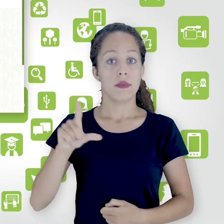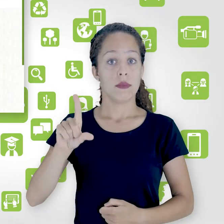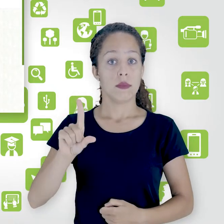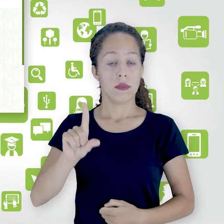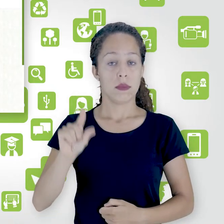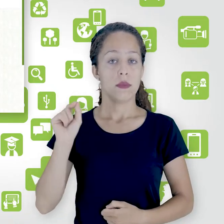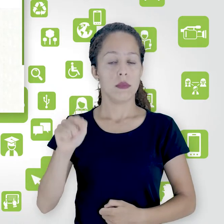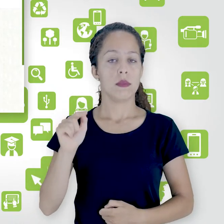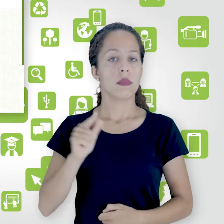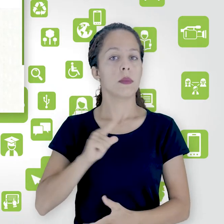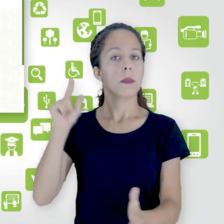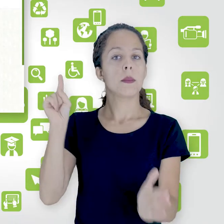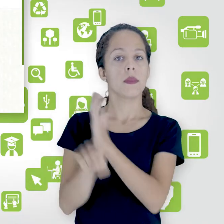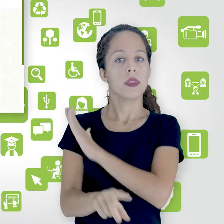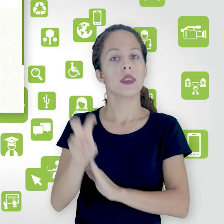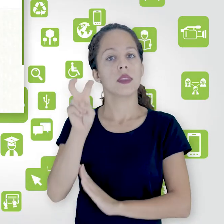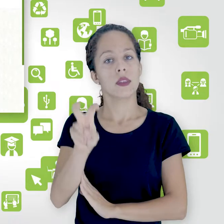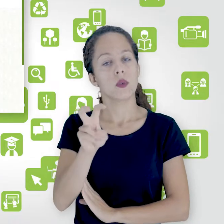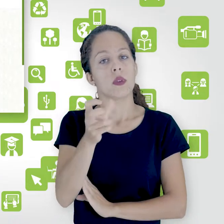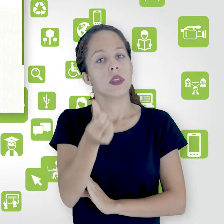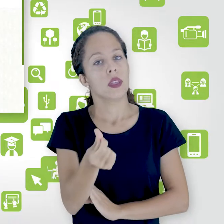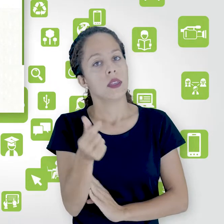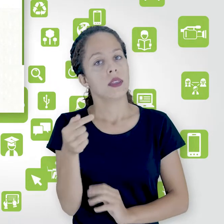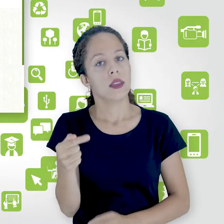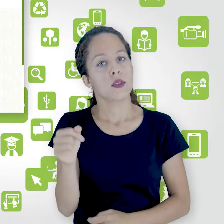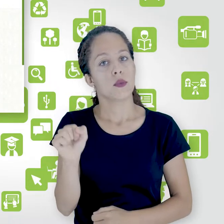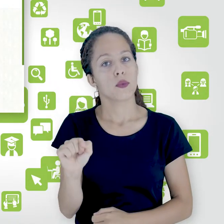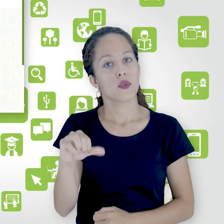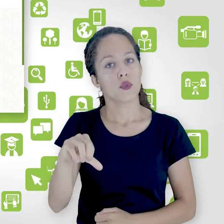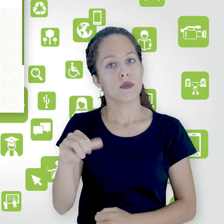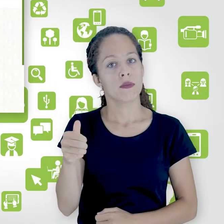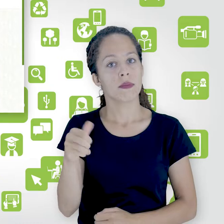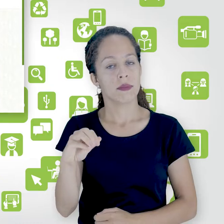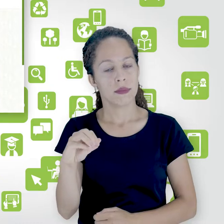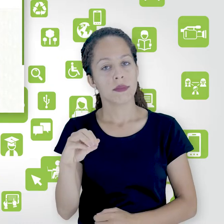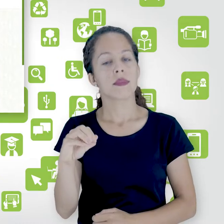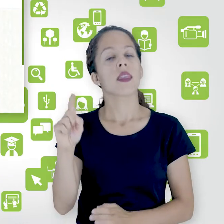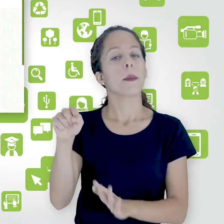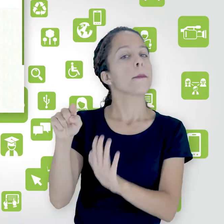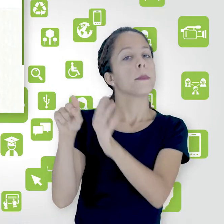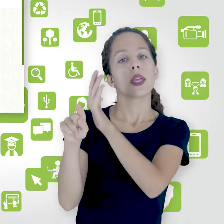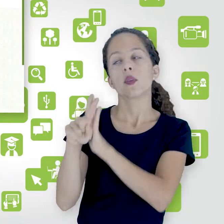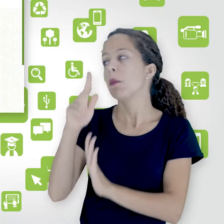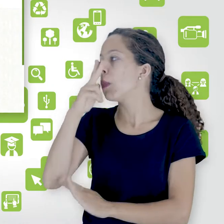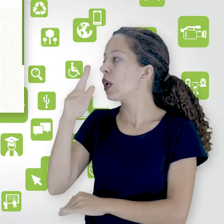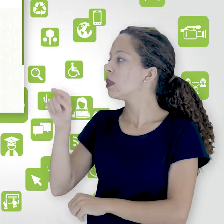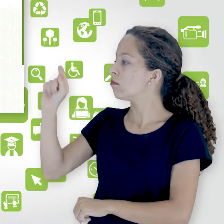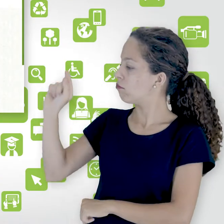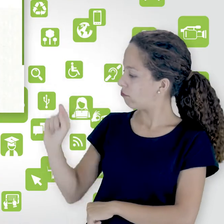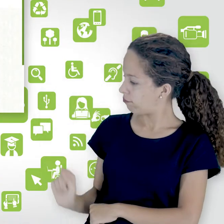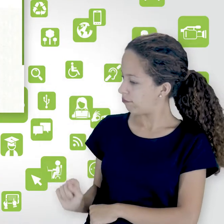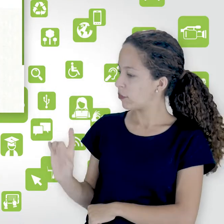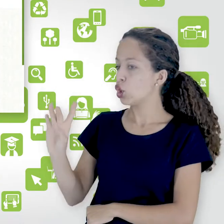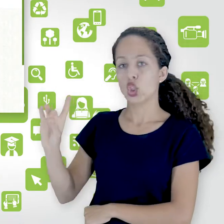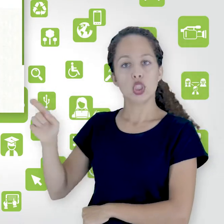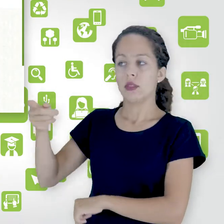questão 5, 6, 7, 8, 9, 10. São perguntas aleatórias. Vou adicionar uma página